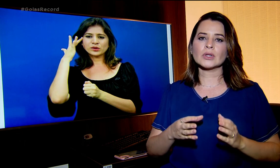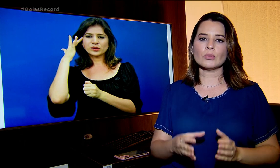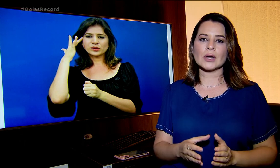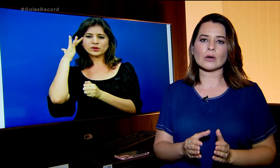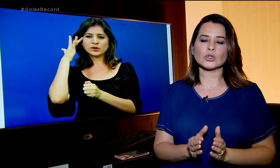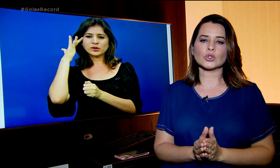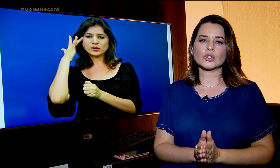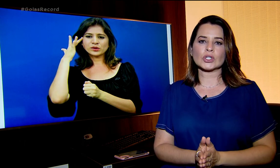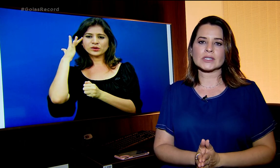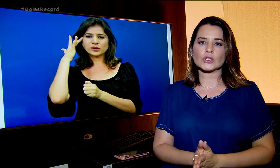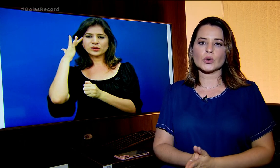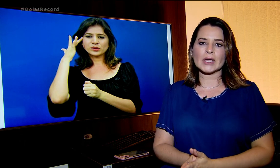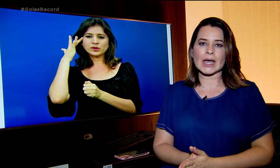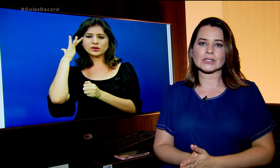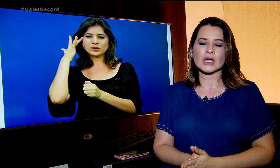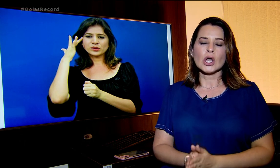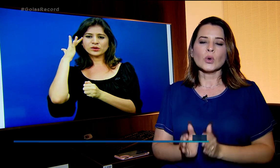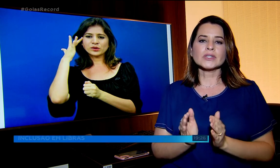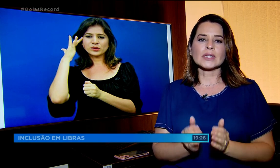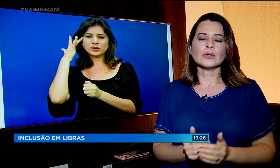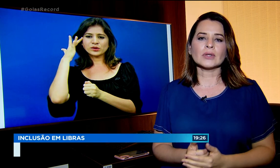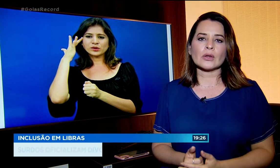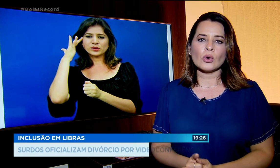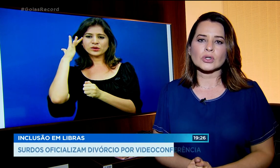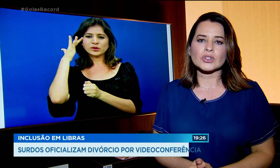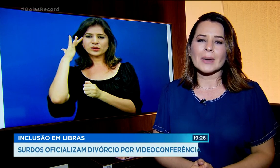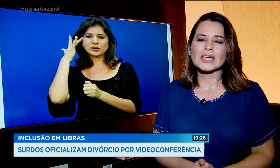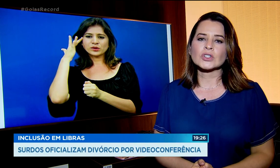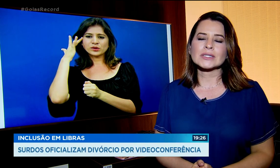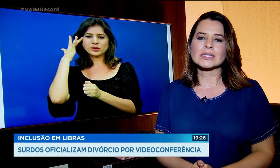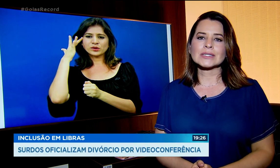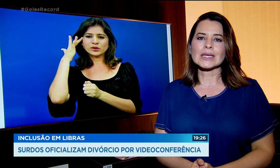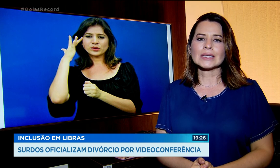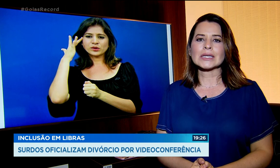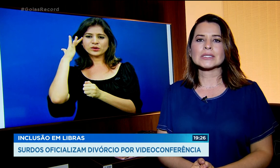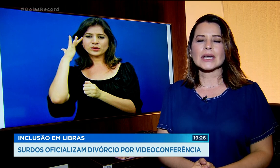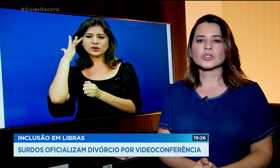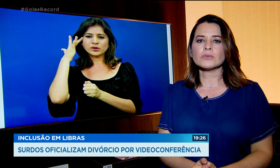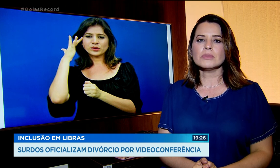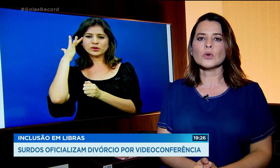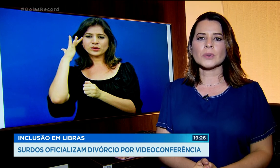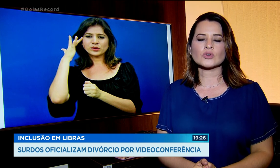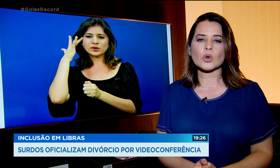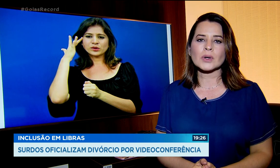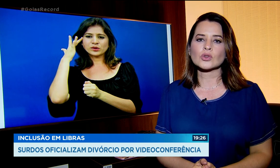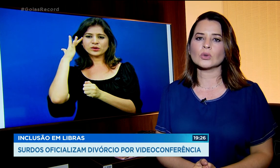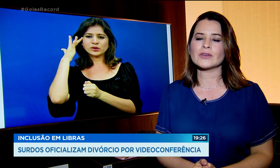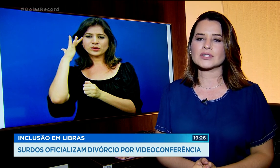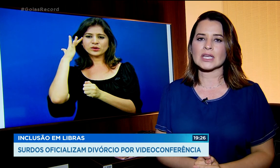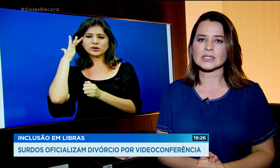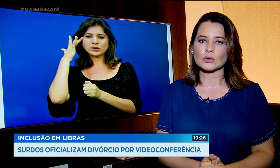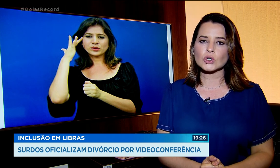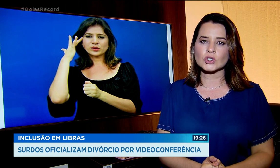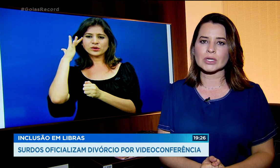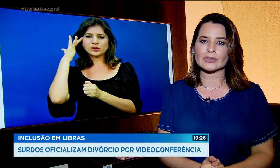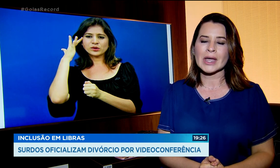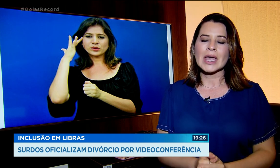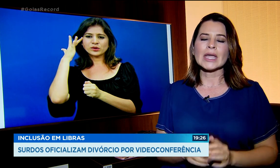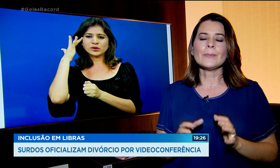Tribunal de Justiça de Goiás. O Estado tem hoje mais de 67 mil pessoas com deficiência auditiva. E